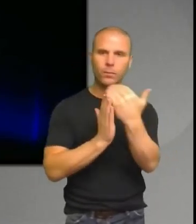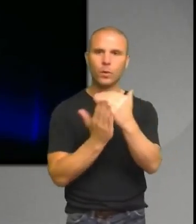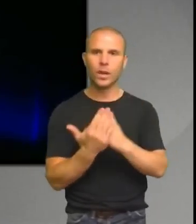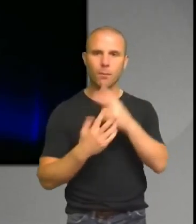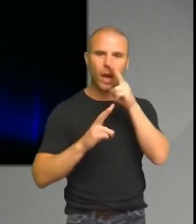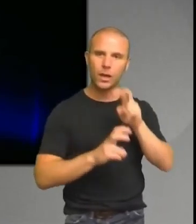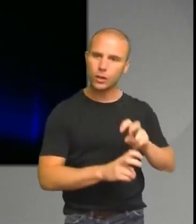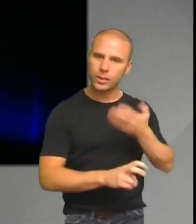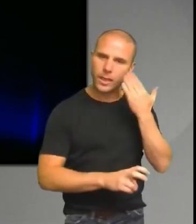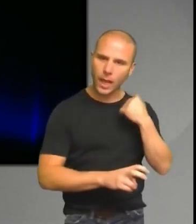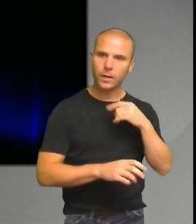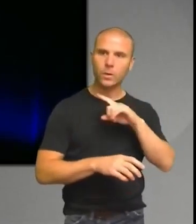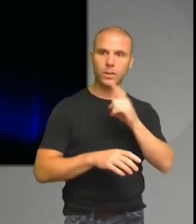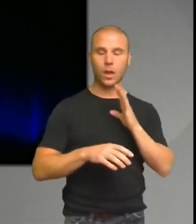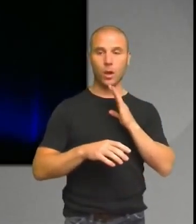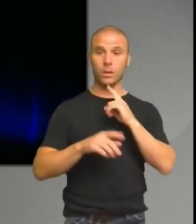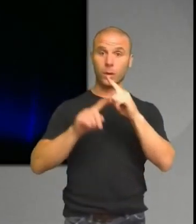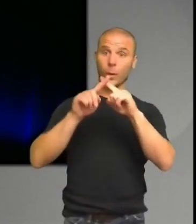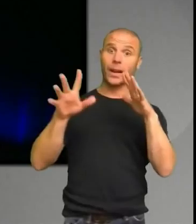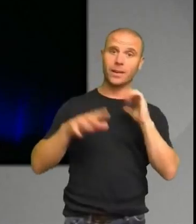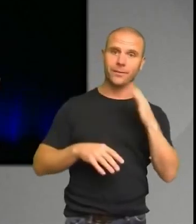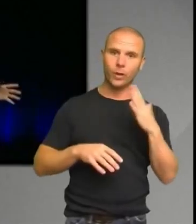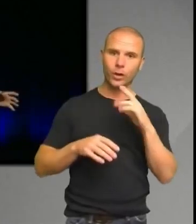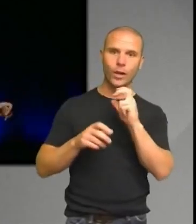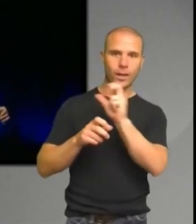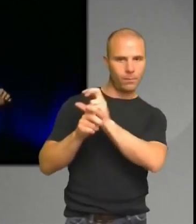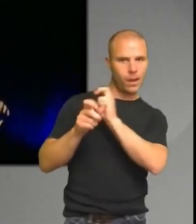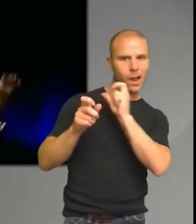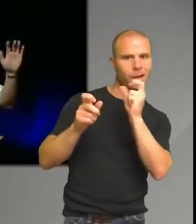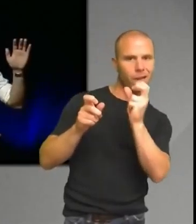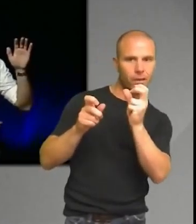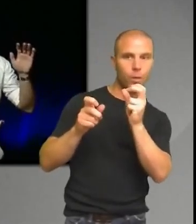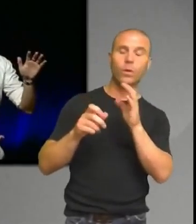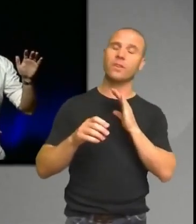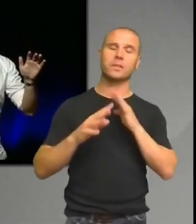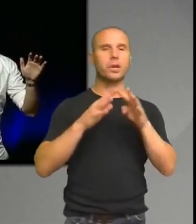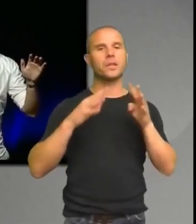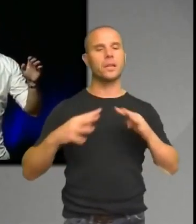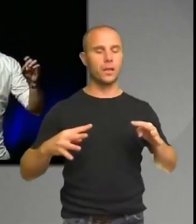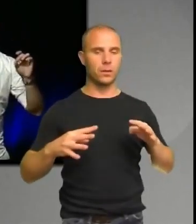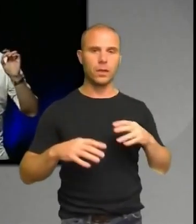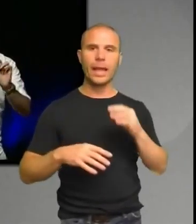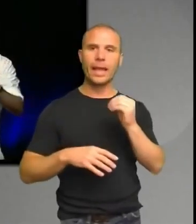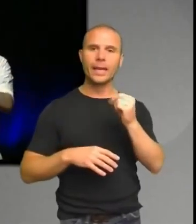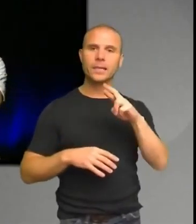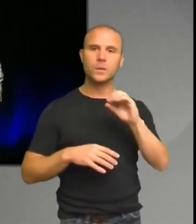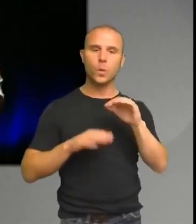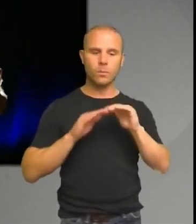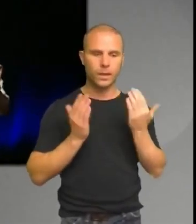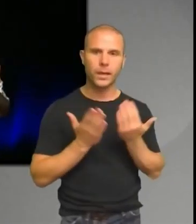planet runt som passerar. Och det finns ju listor på internet, kataloger över kända exoplaneter som man vet passerar sin stjärna. Och han